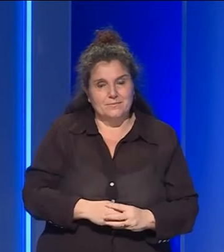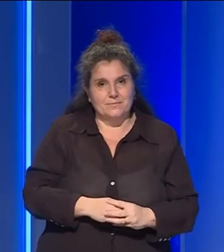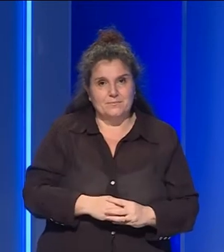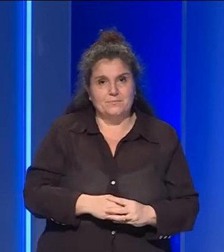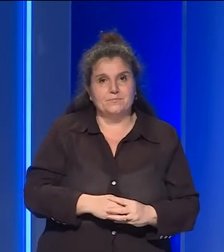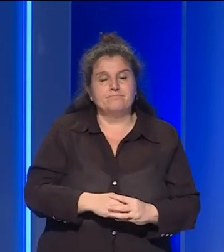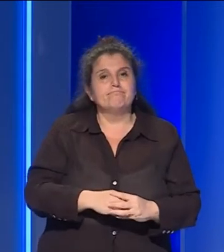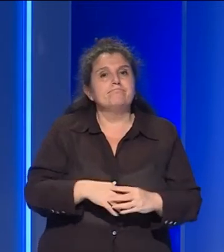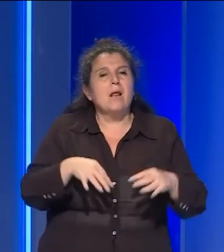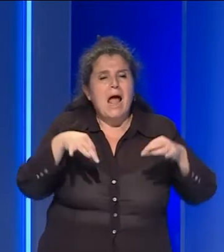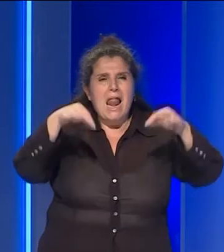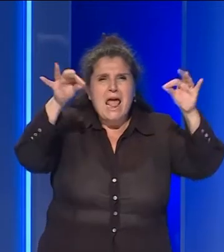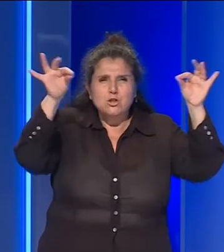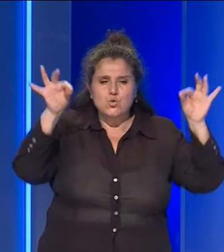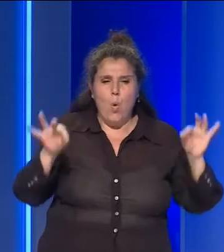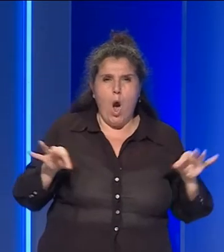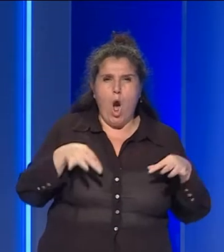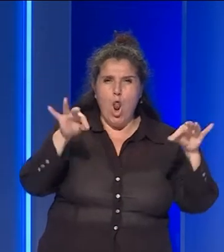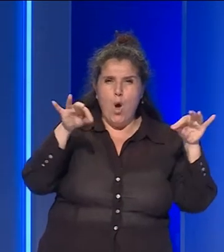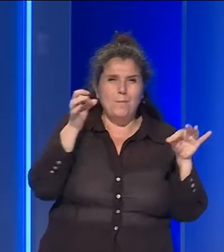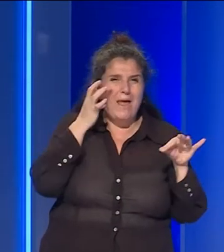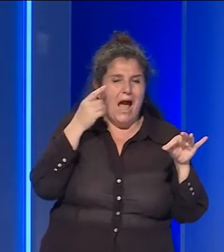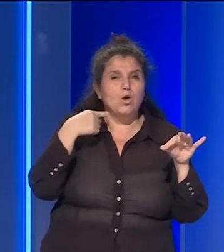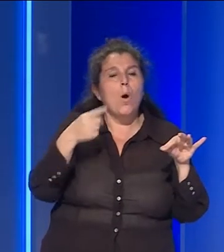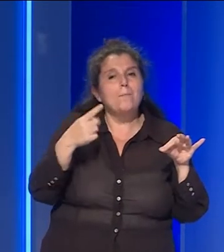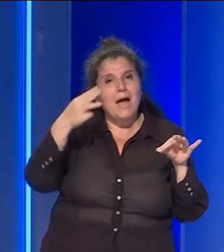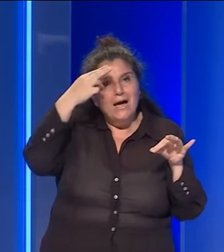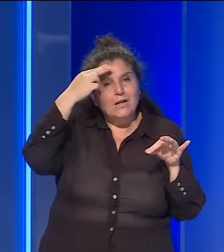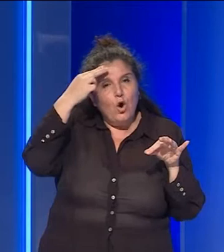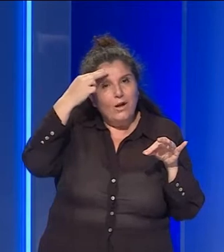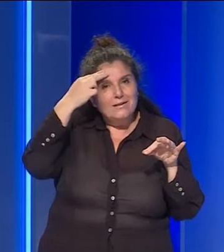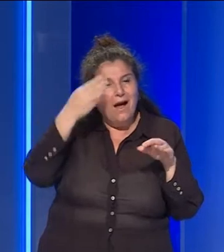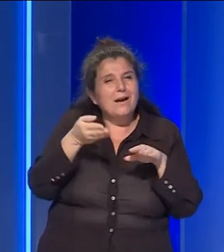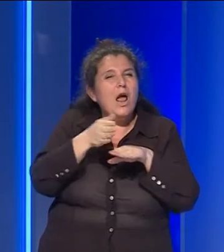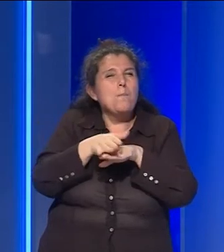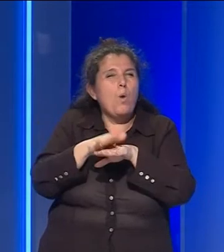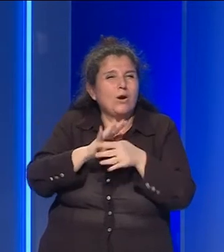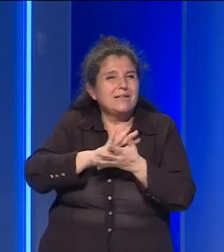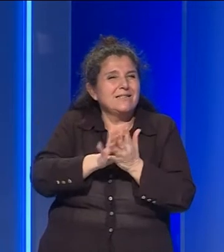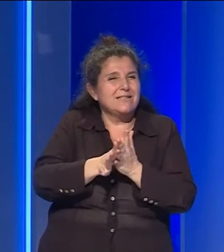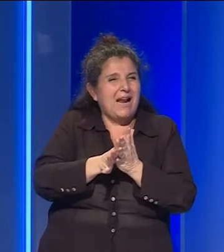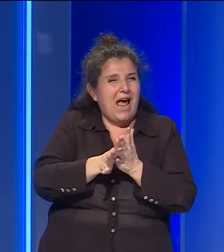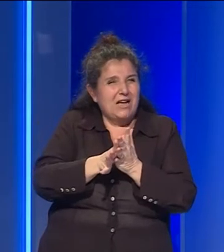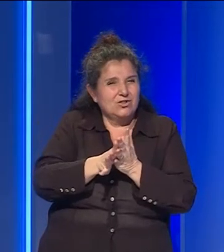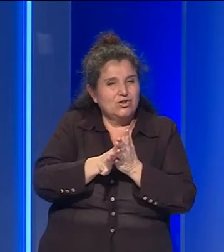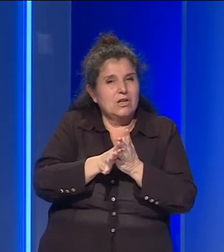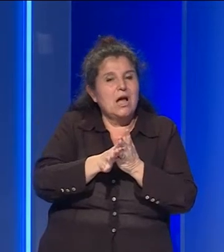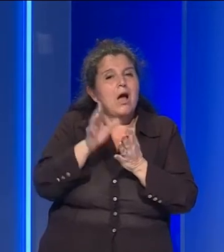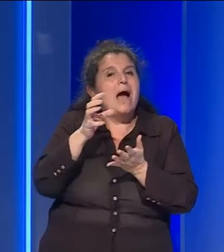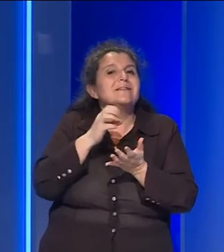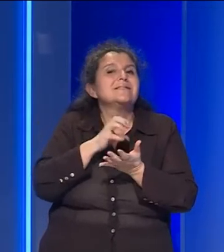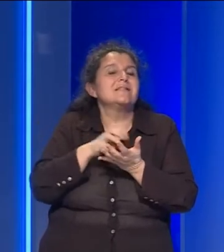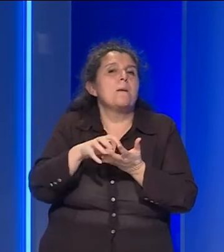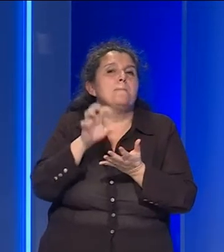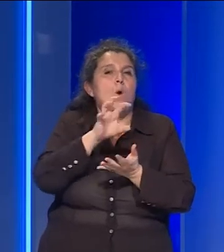Un lenzuolo bianco per celebrare la legalità e non dimenticare le vittime delle stragi. È il simbolo che domani